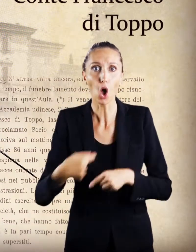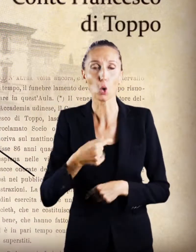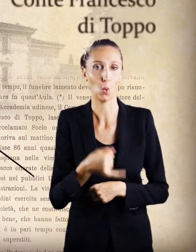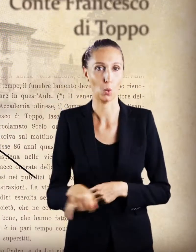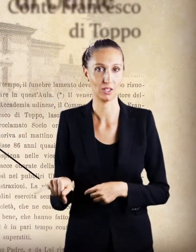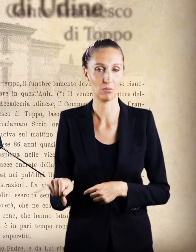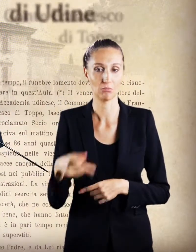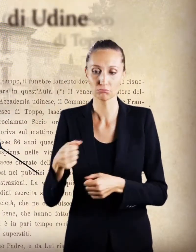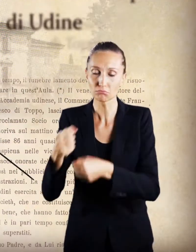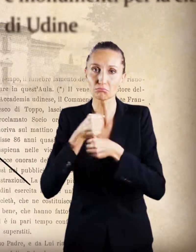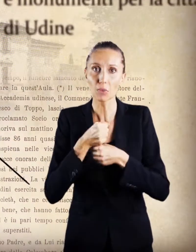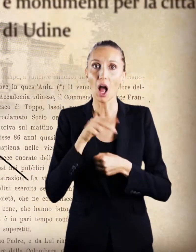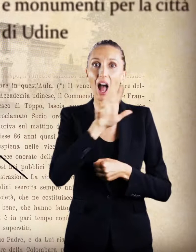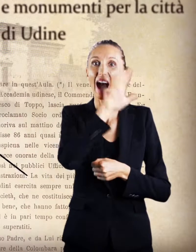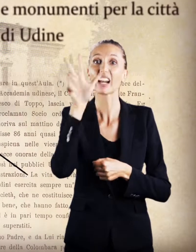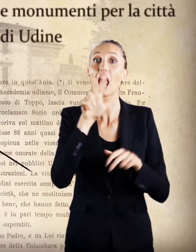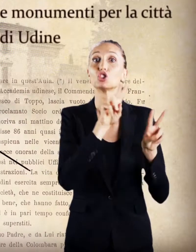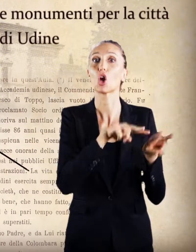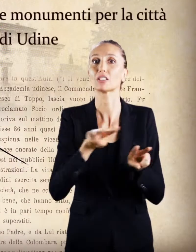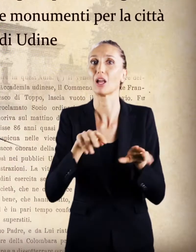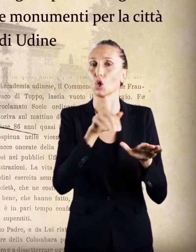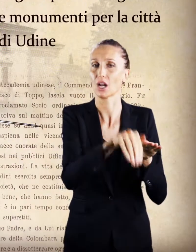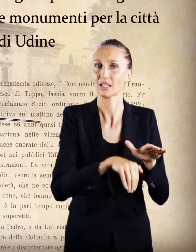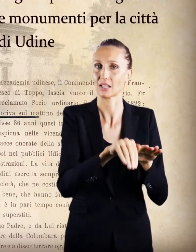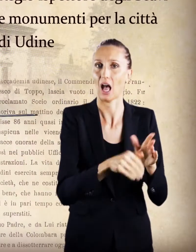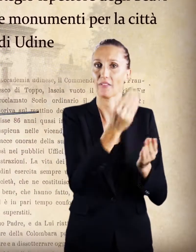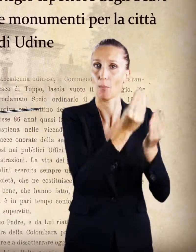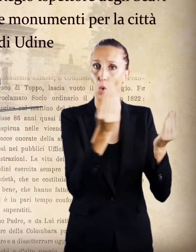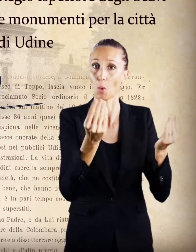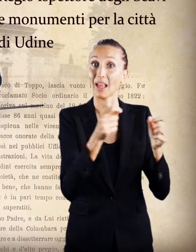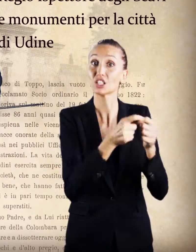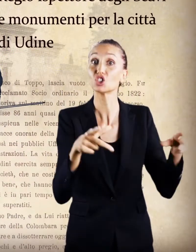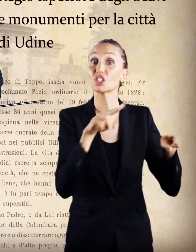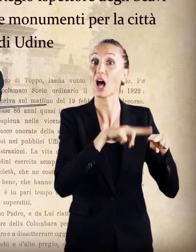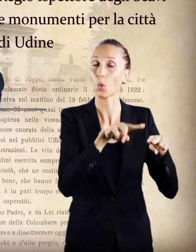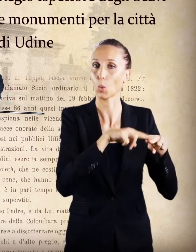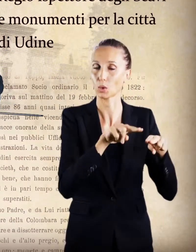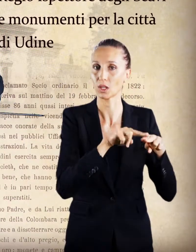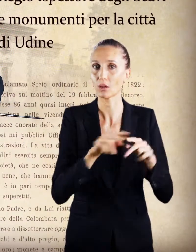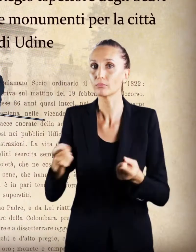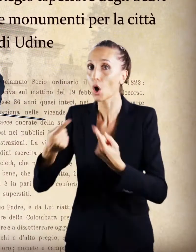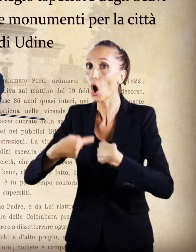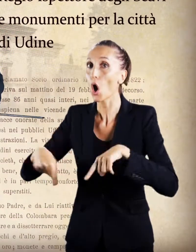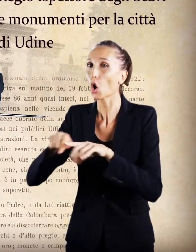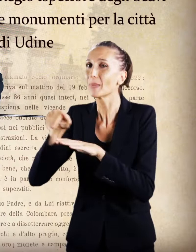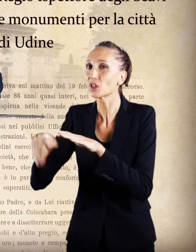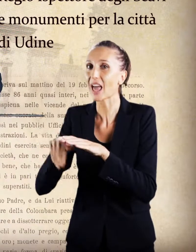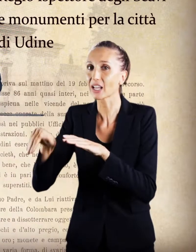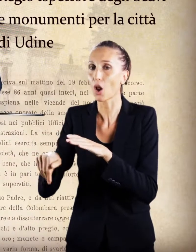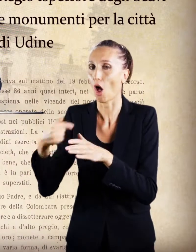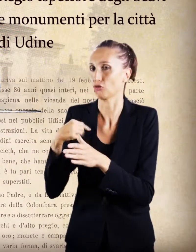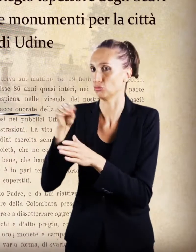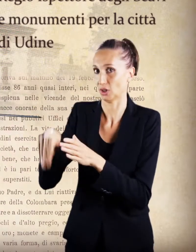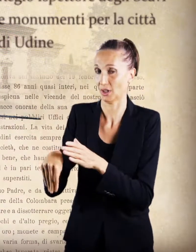nominato regio ispettore degli scavi e monumenti per la città di Udine e membro della commissione per la sezione